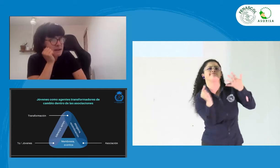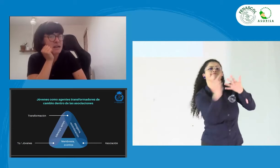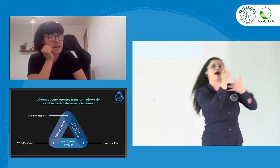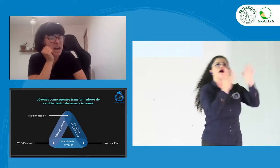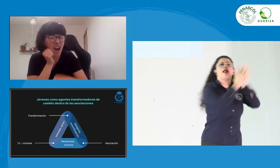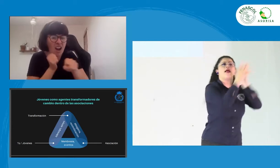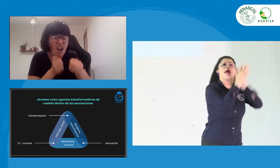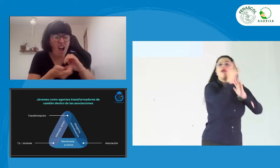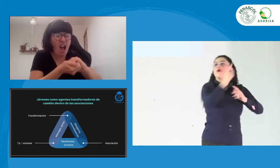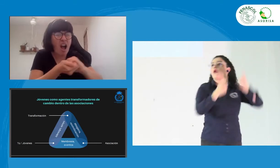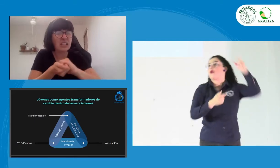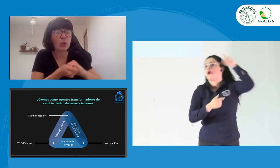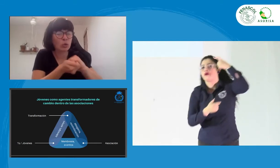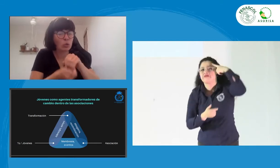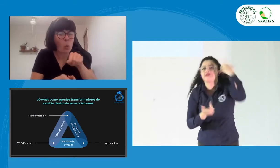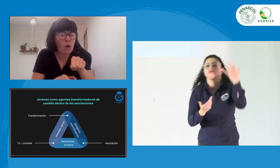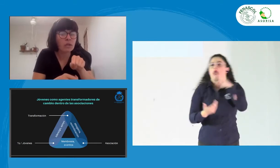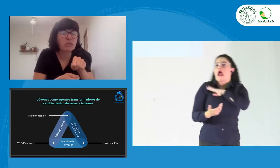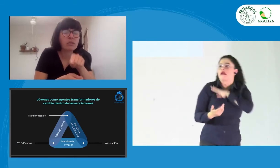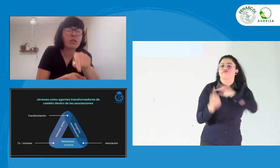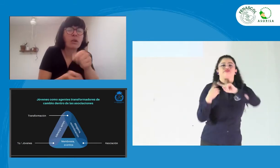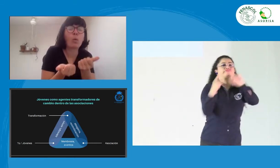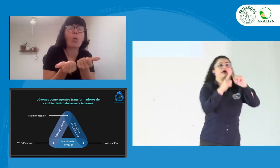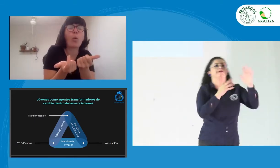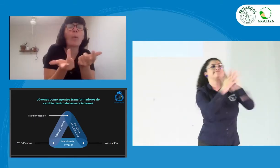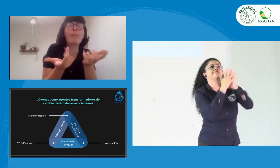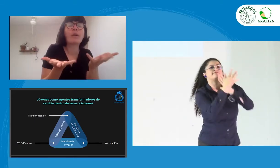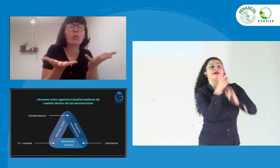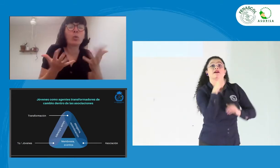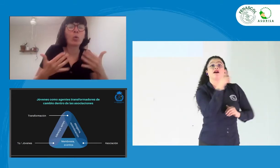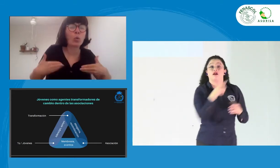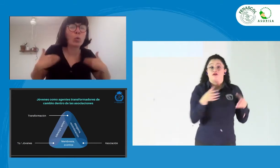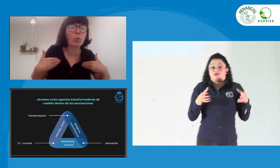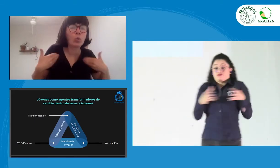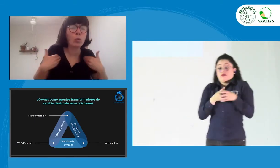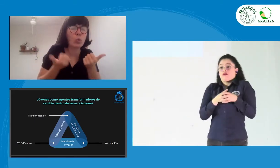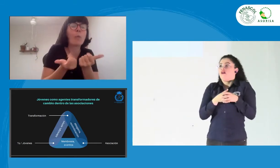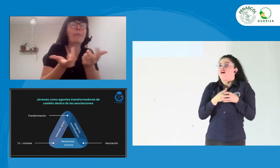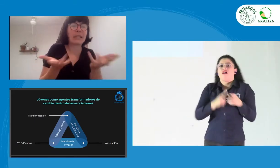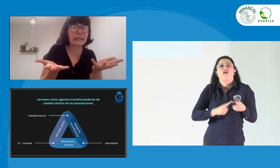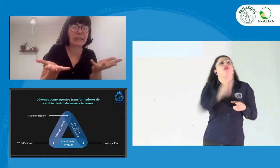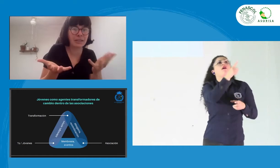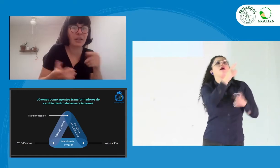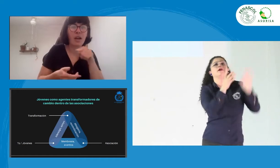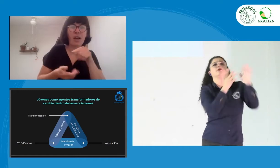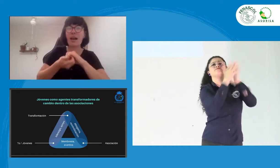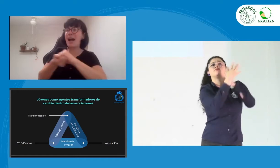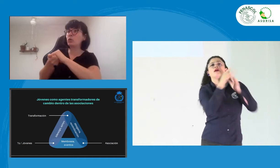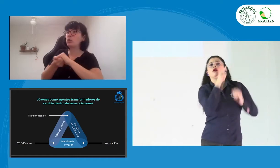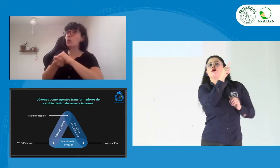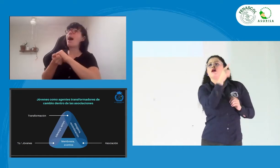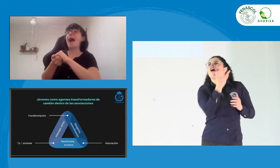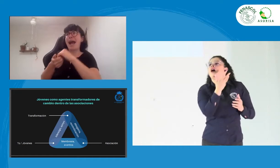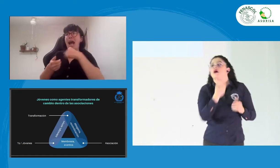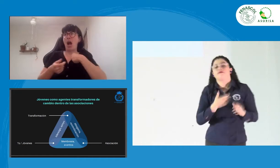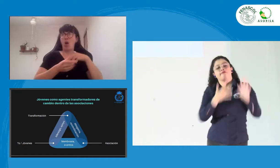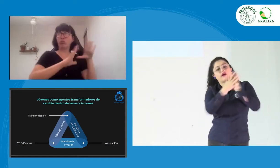políticos. Que ellos se den cuenta qué está sucediendo y que conozcan, por ejemplo, cuántas